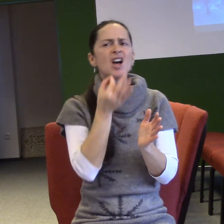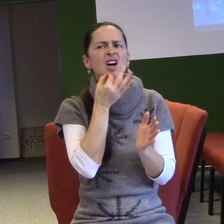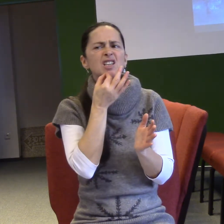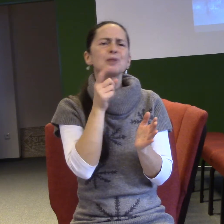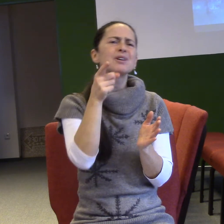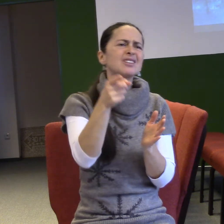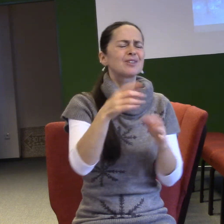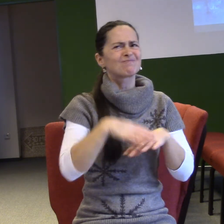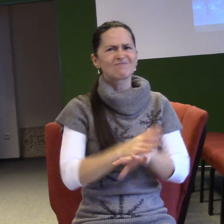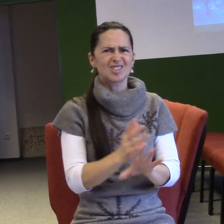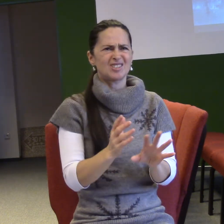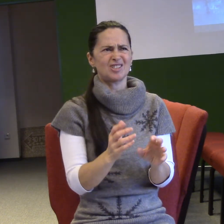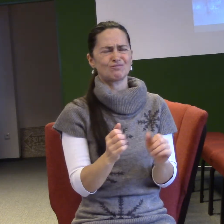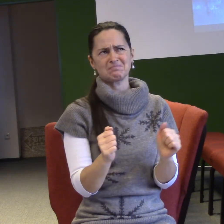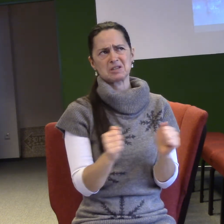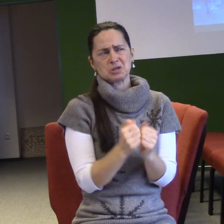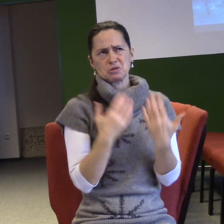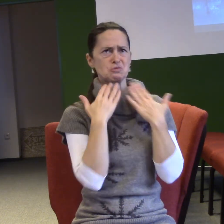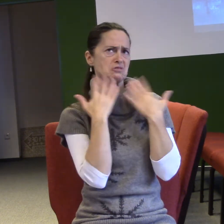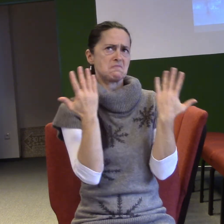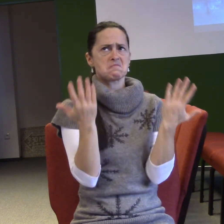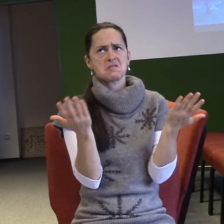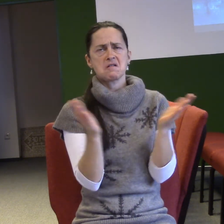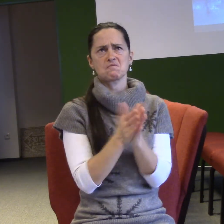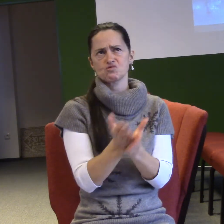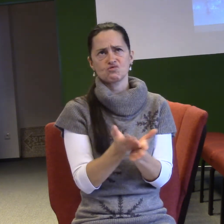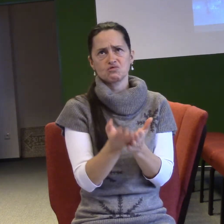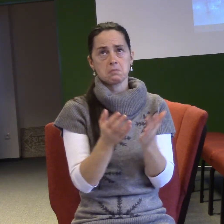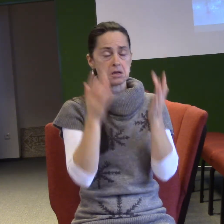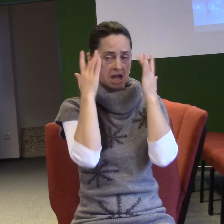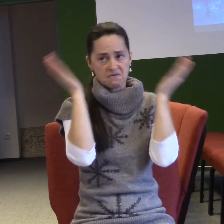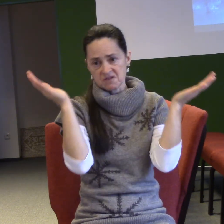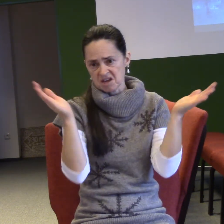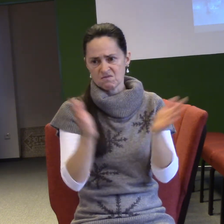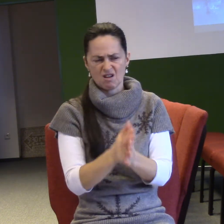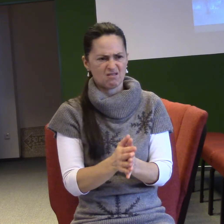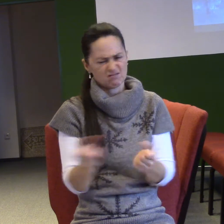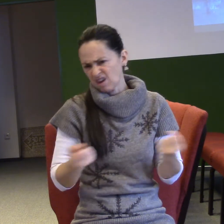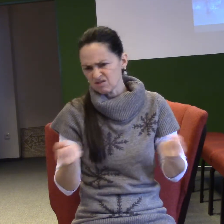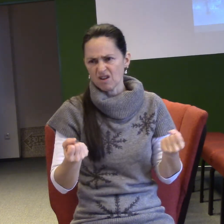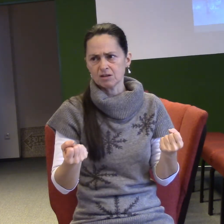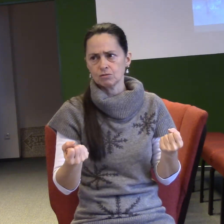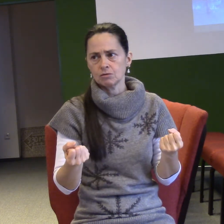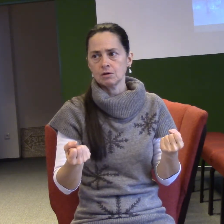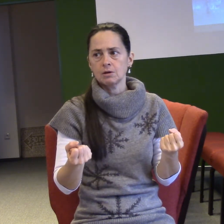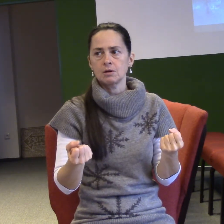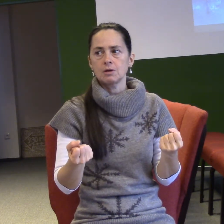jistota s Bohem, ta jistota ve tvé službě, ta jistota ve tvém postavení před Bohem a před lidmi, tak se tomu prostě přidej v té modlitbě